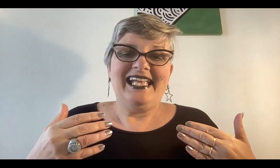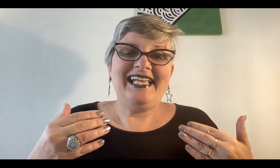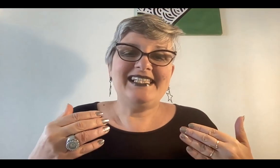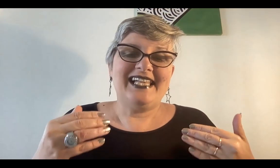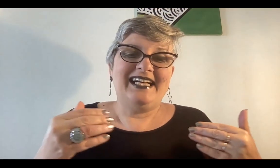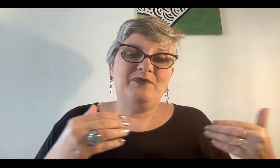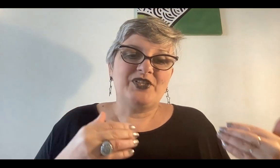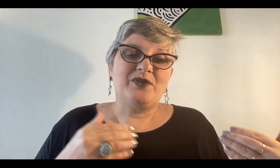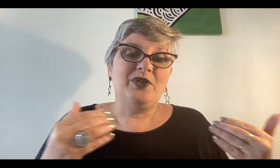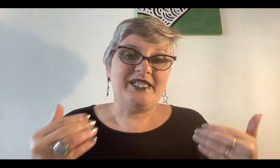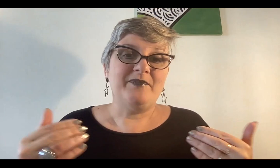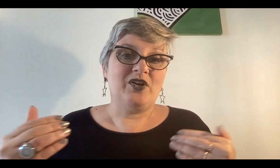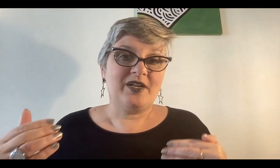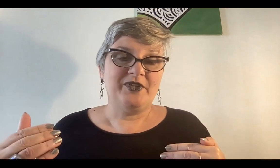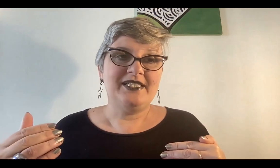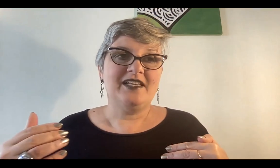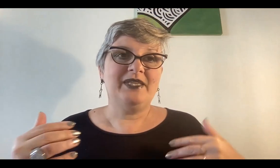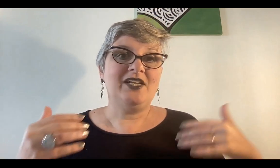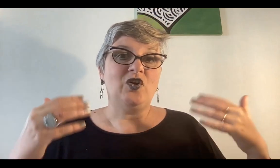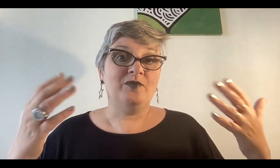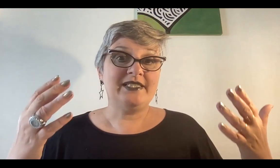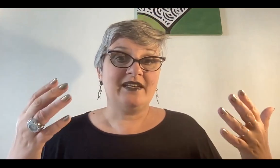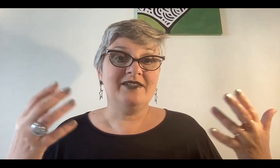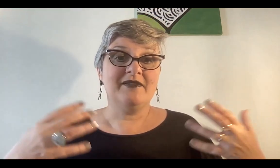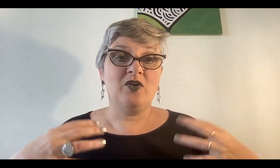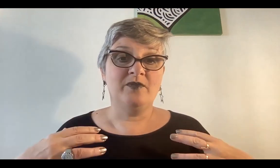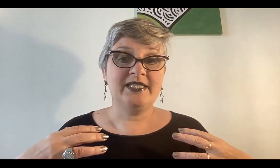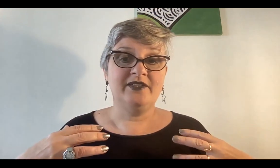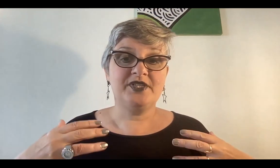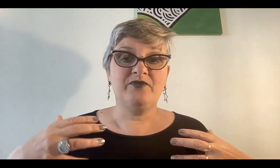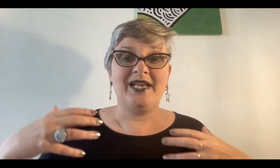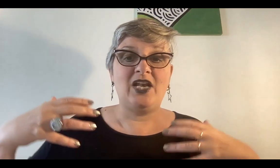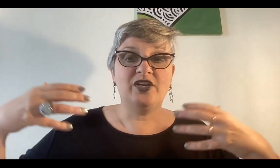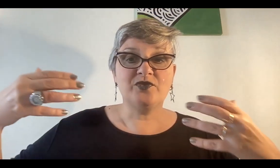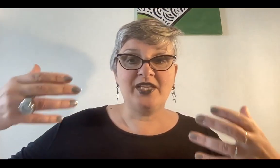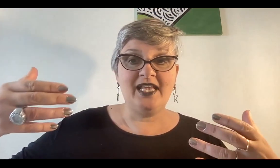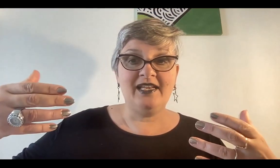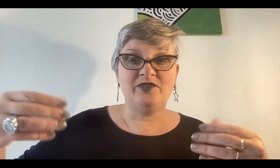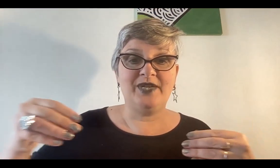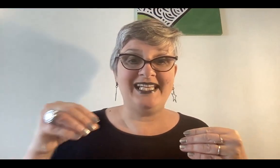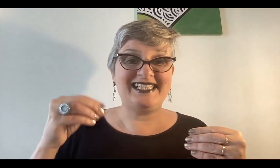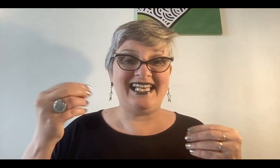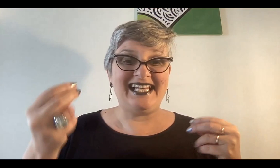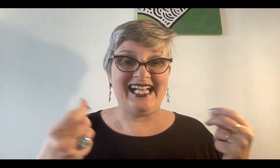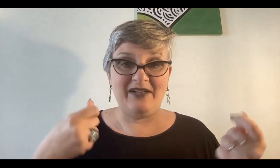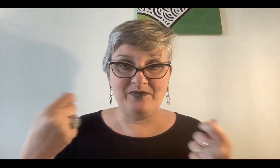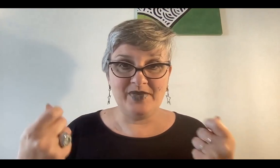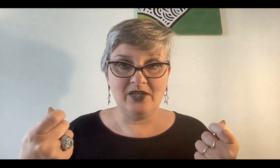Es, por segundo principio, correspondencia hermético, como es arriba, hacia abajo, como es adentro, hacia afuera, lo que sucedía en la naturaleza, el cambio,